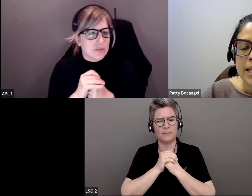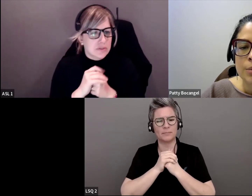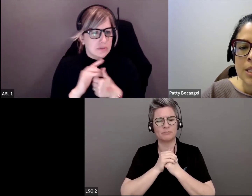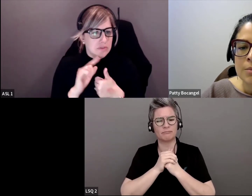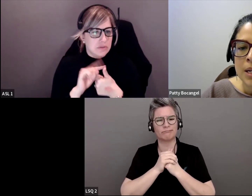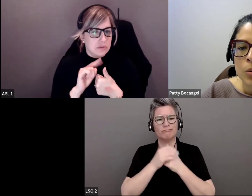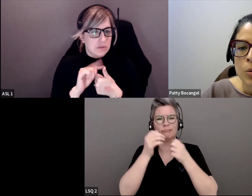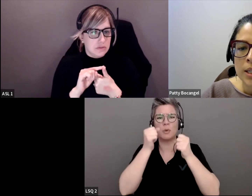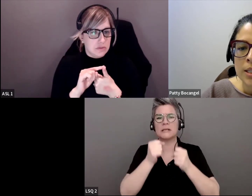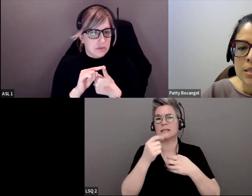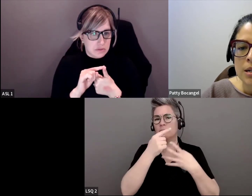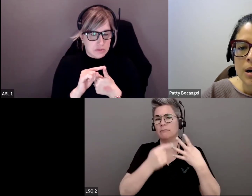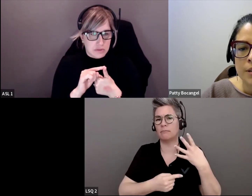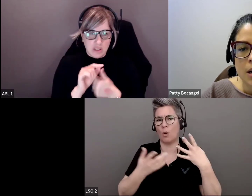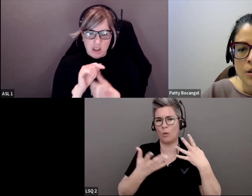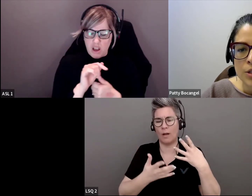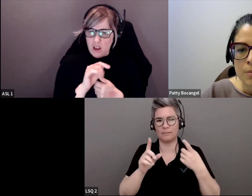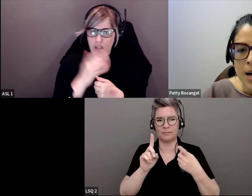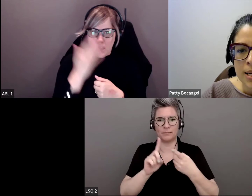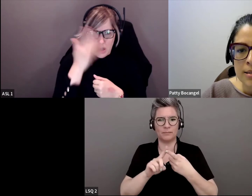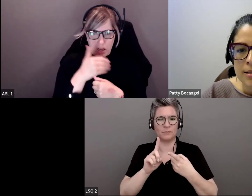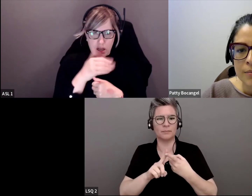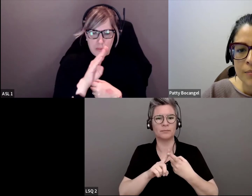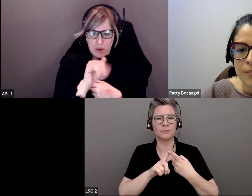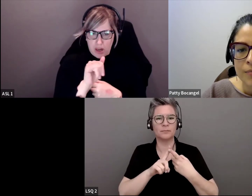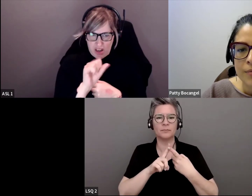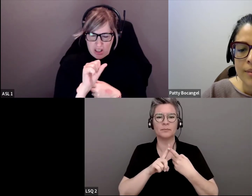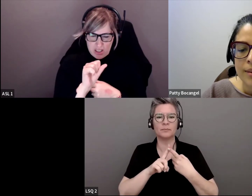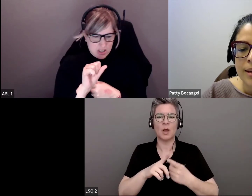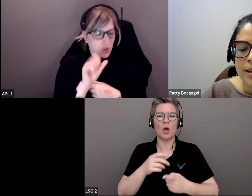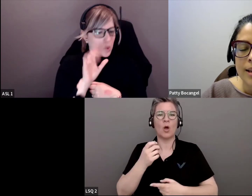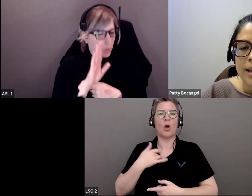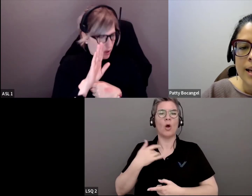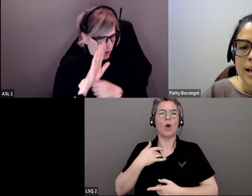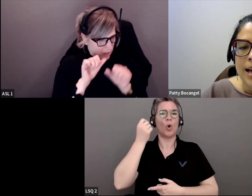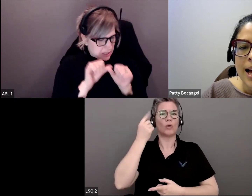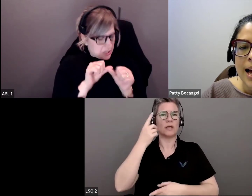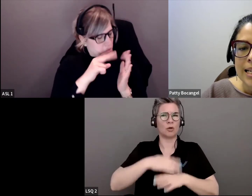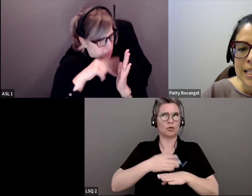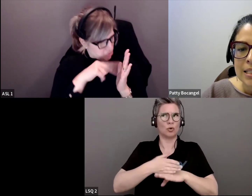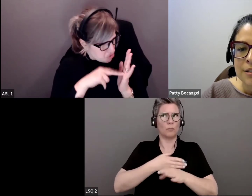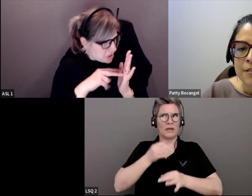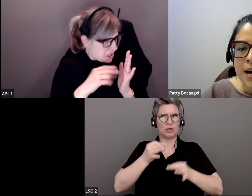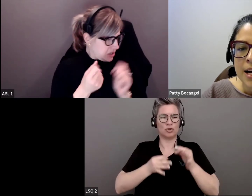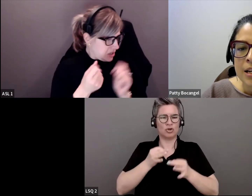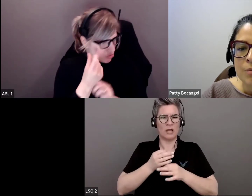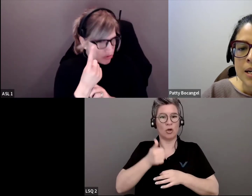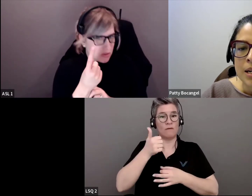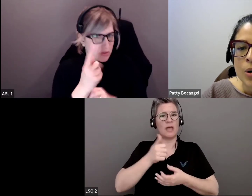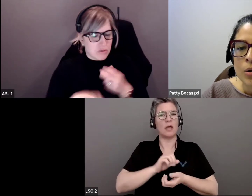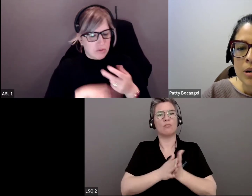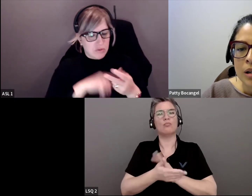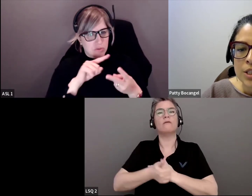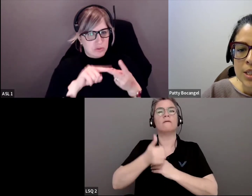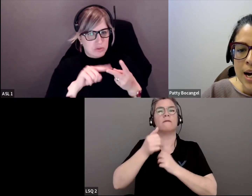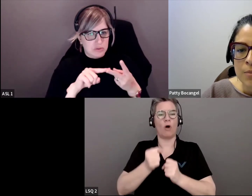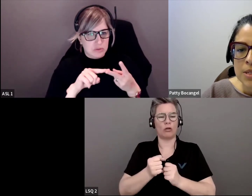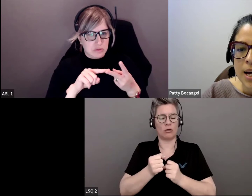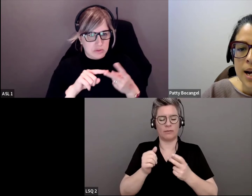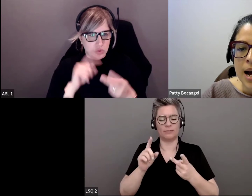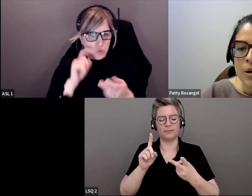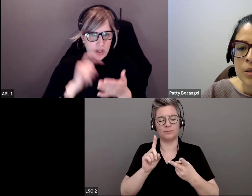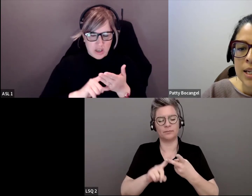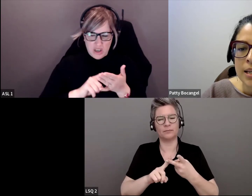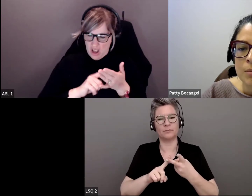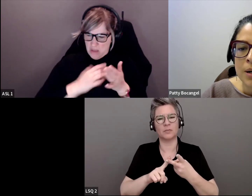quelques possibilités. Renforcer ma conscience de mes préjugés inconscients. Cerner